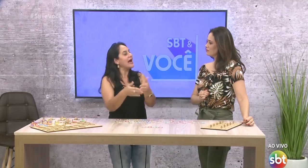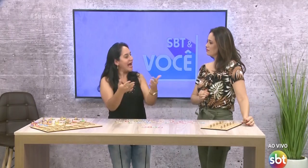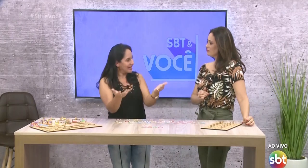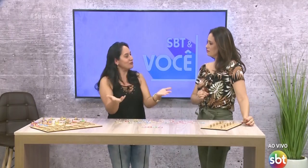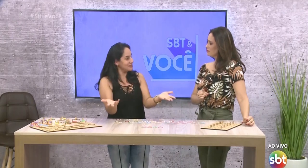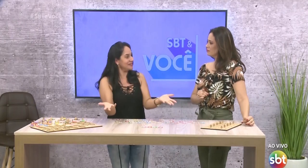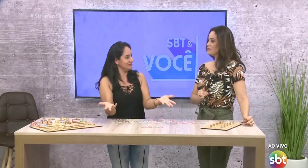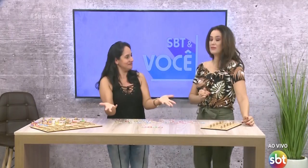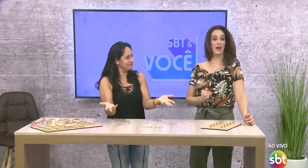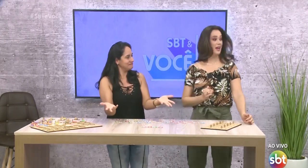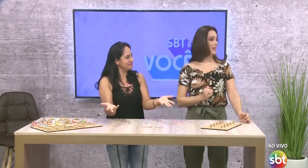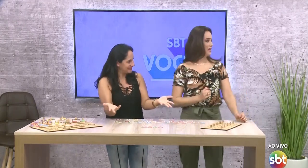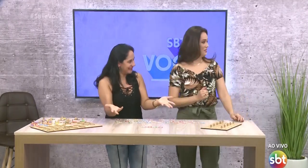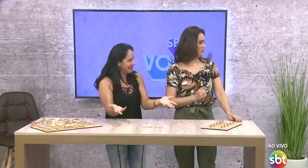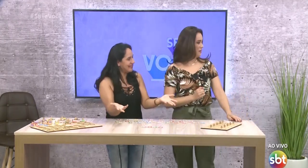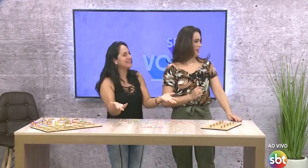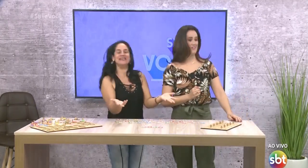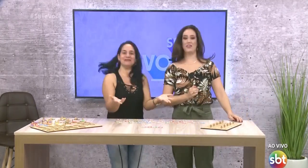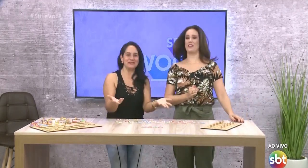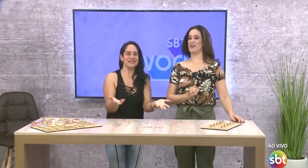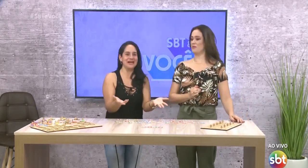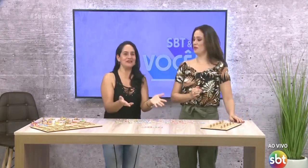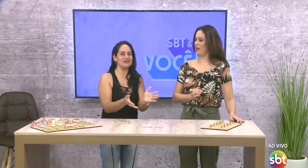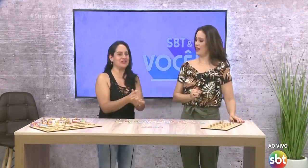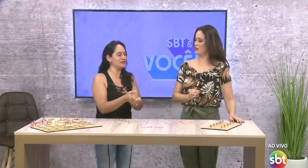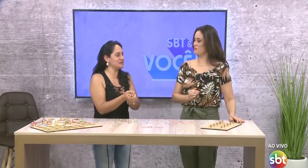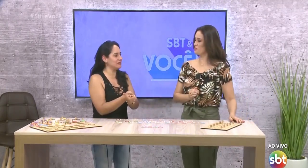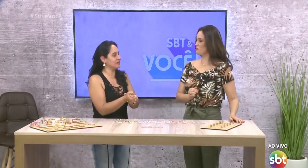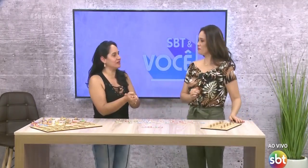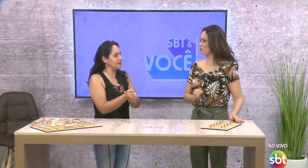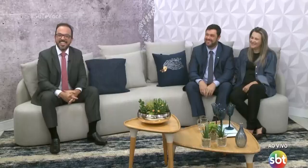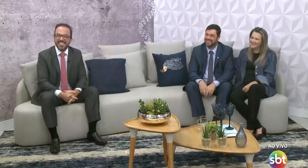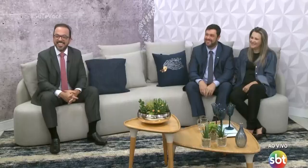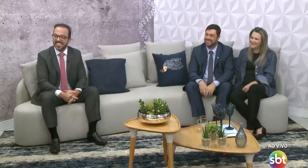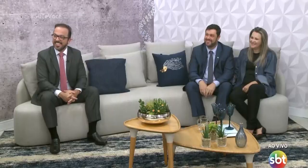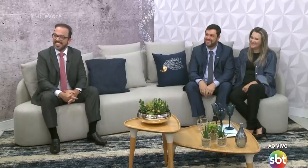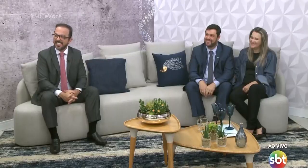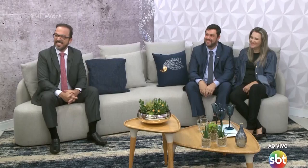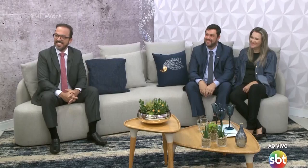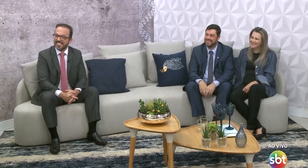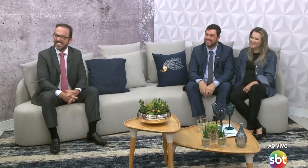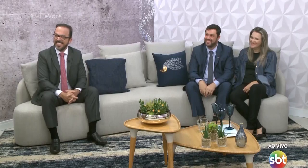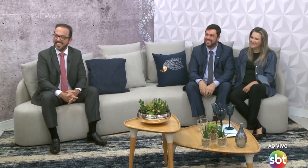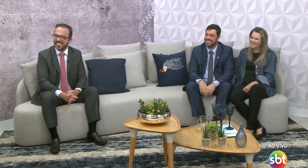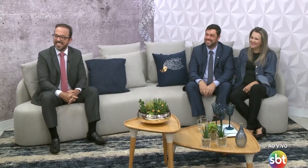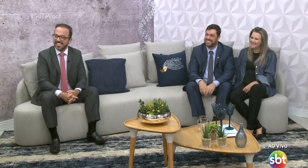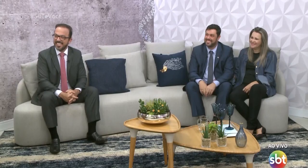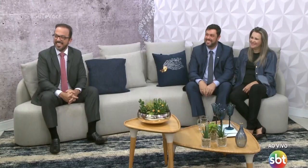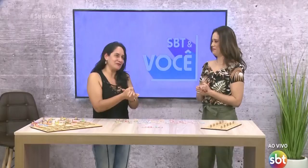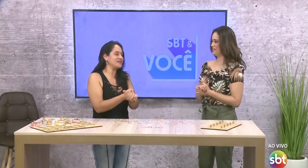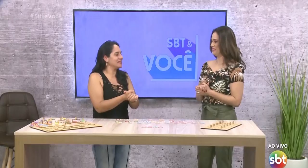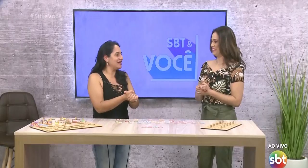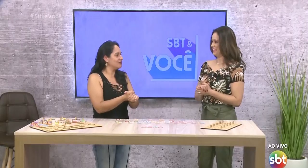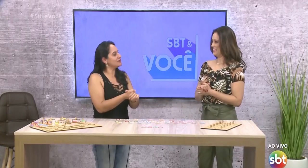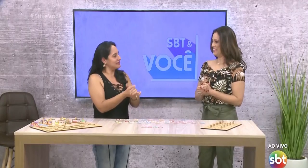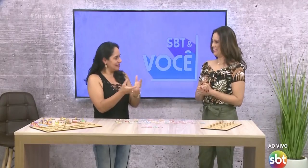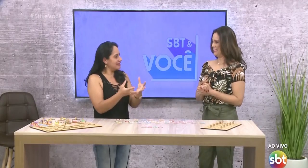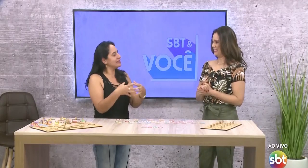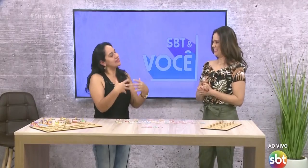adoção. Aí, muito bem. Vamos lá. sinal de adoção. Então, adoção... Ai, quer ver? Que é a coisa mais linda do mundo. É. É um sinal que ele